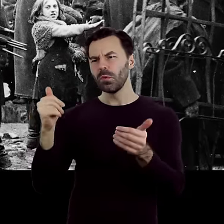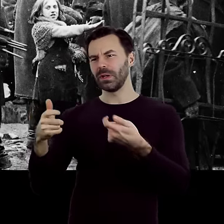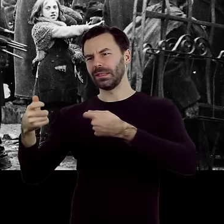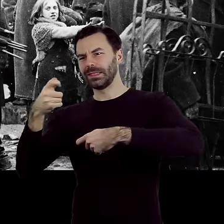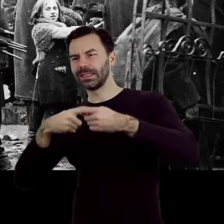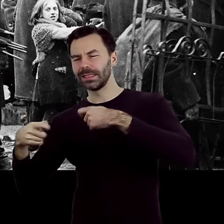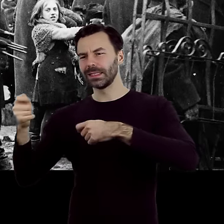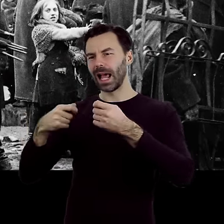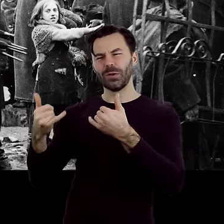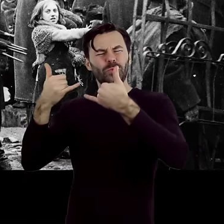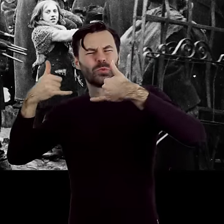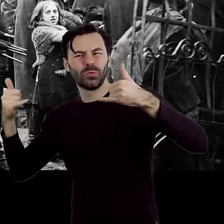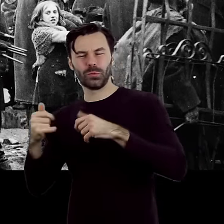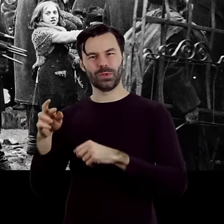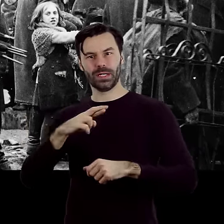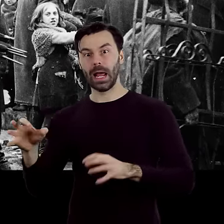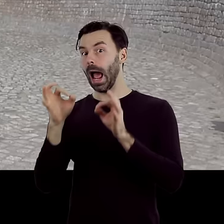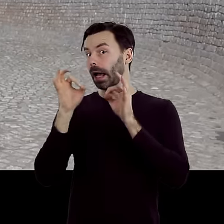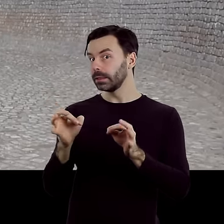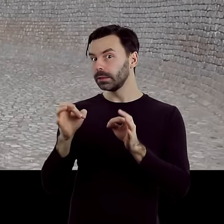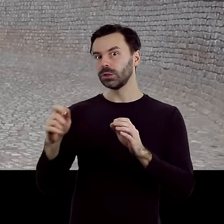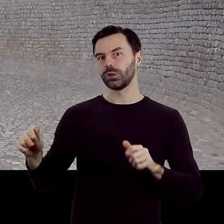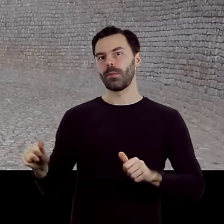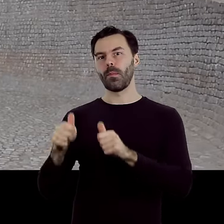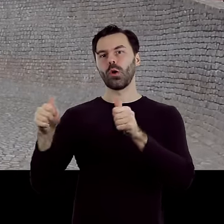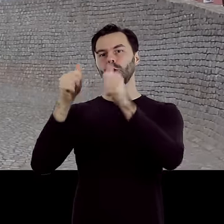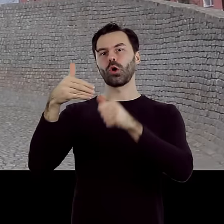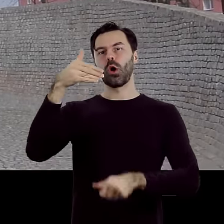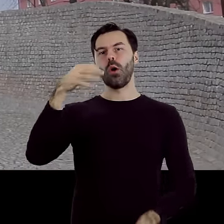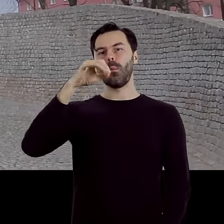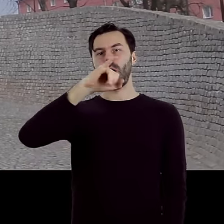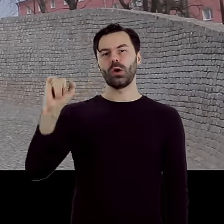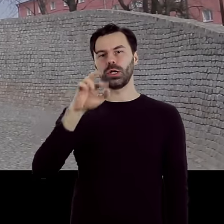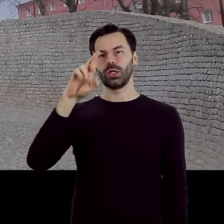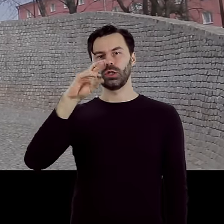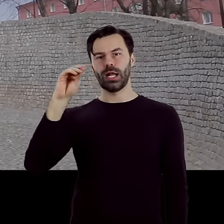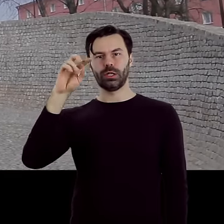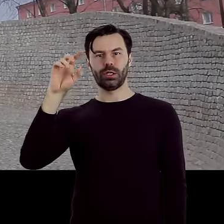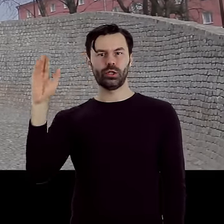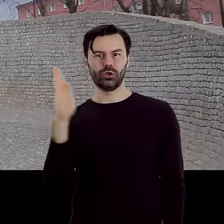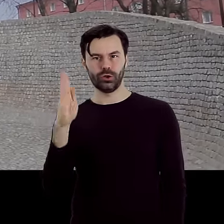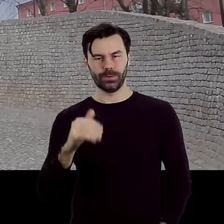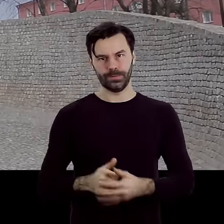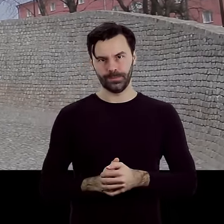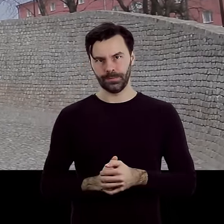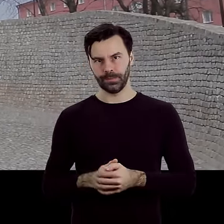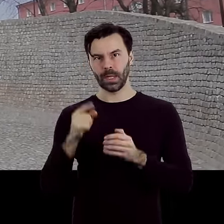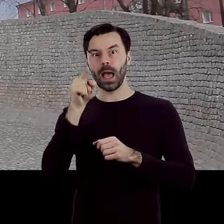wszelką tandetę. Dziś w jego miejscu stoi posąg Mojżesza autorstwa Gustawa Zemły. Nieco bardziej na